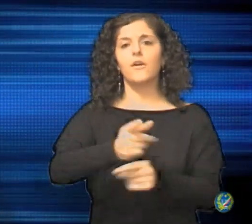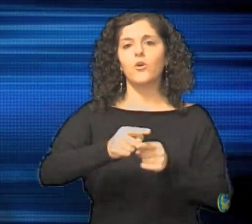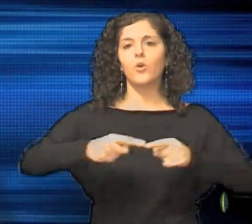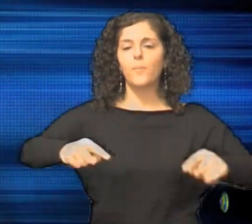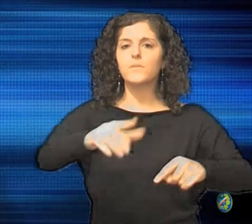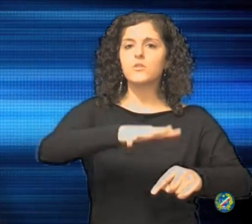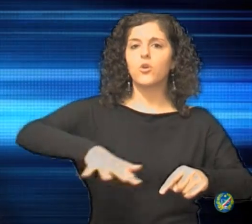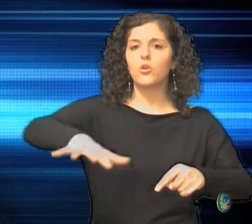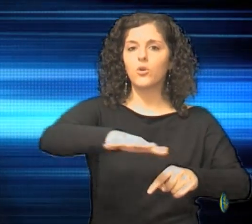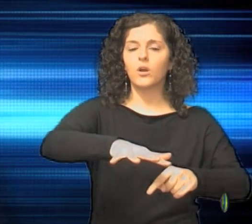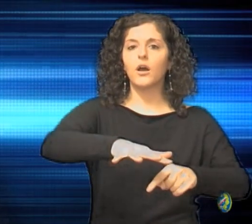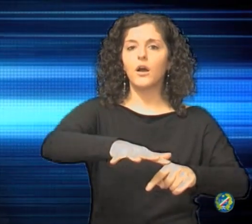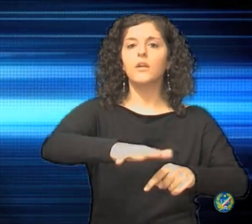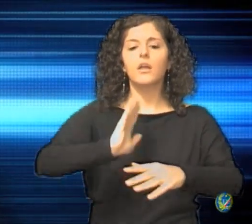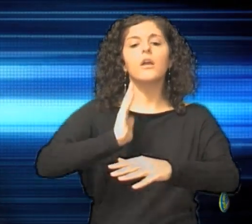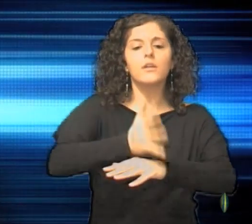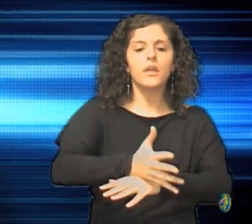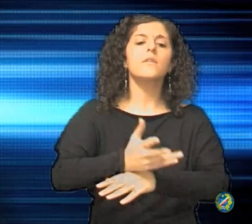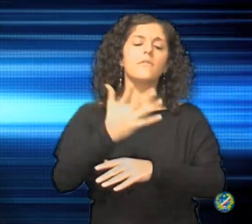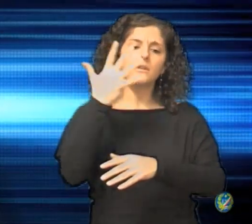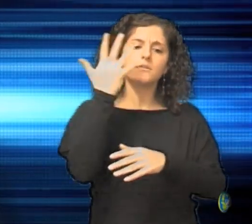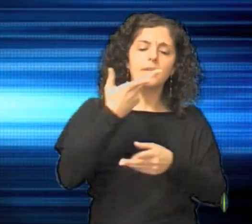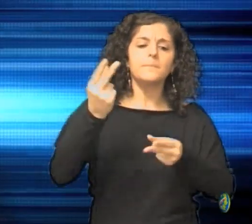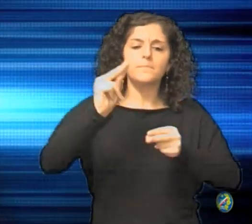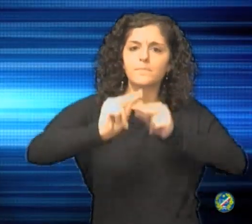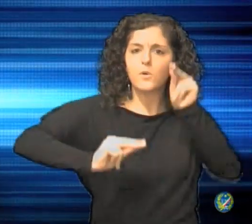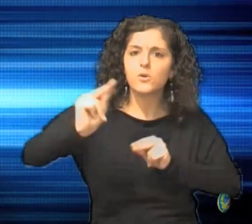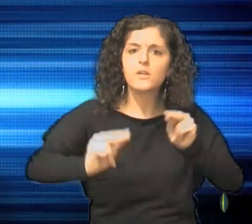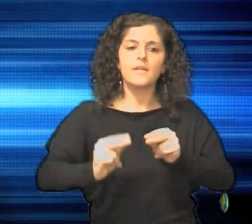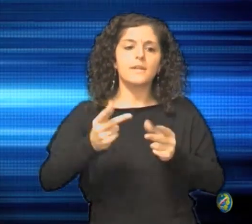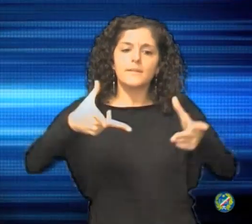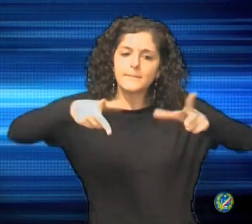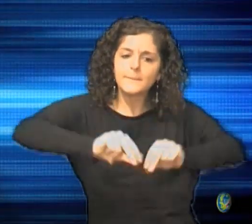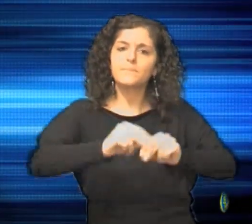di rivedere e correggere le decisioni errate.